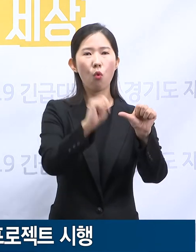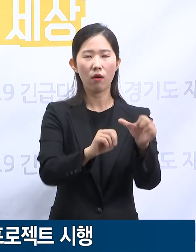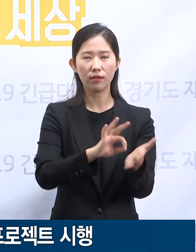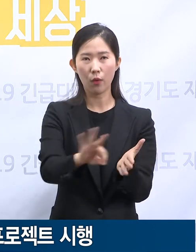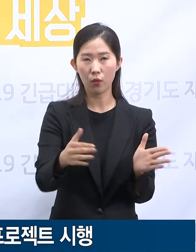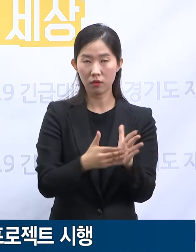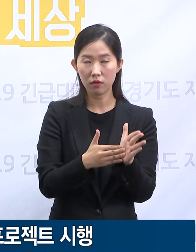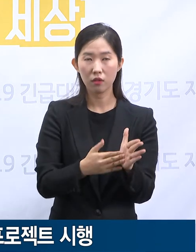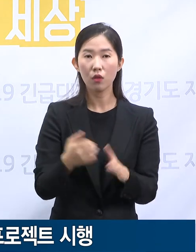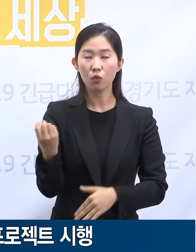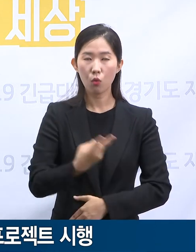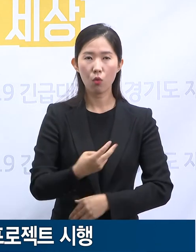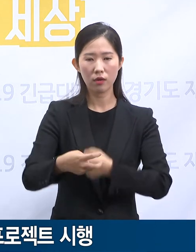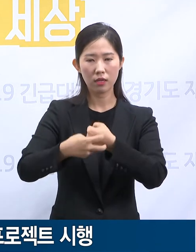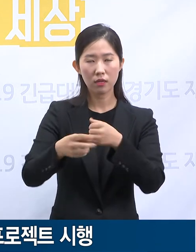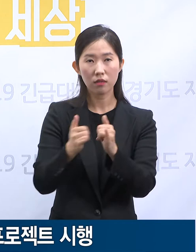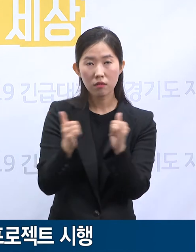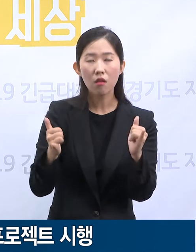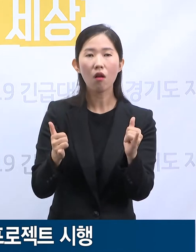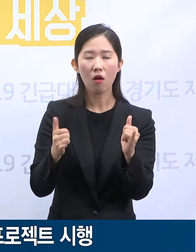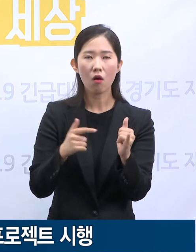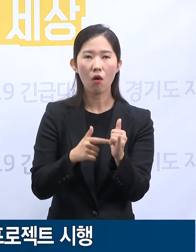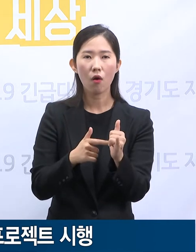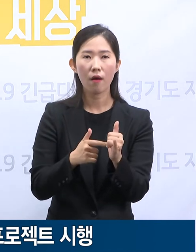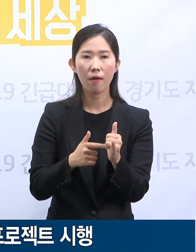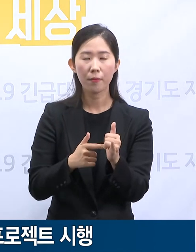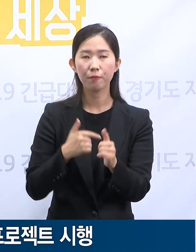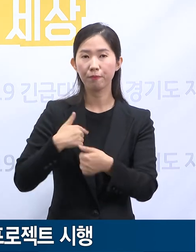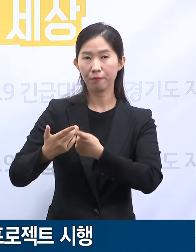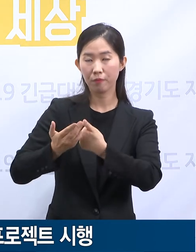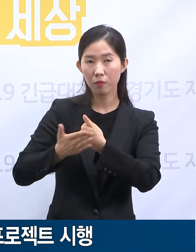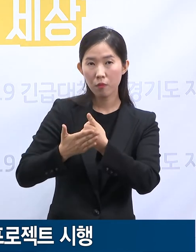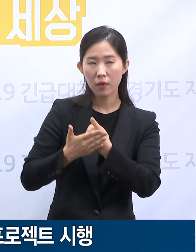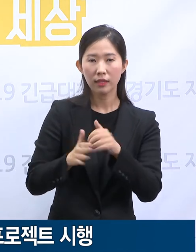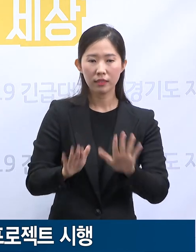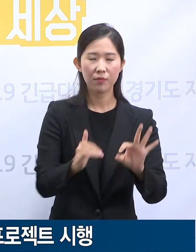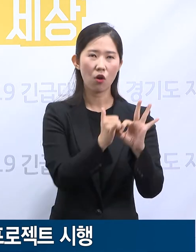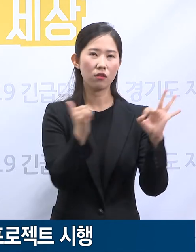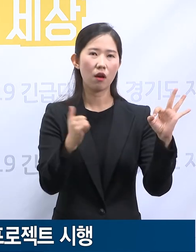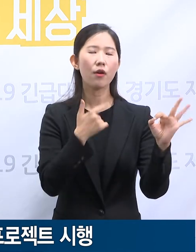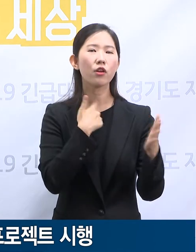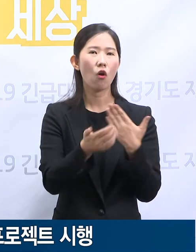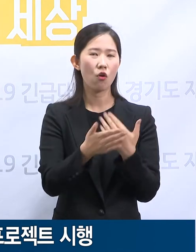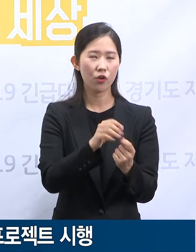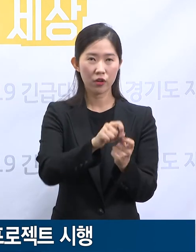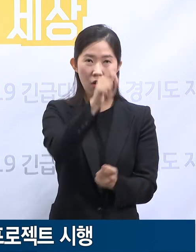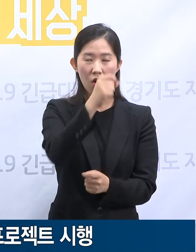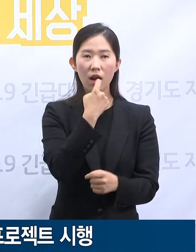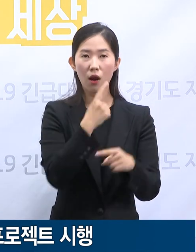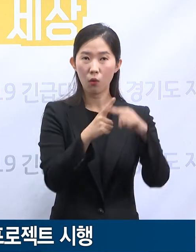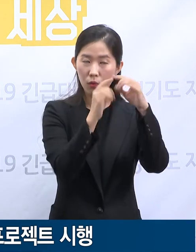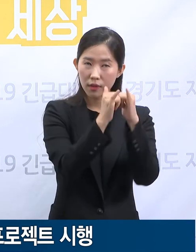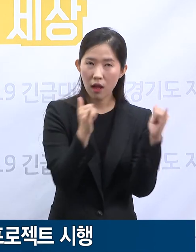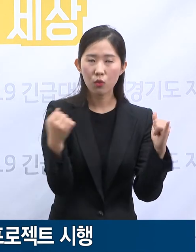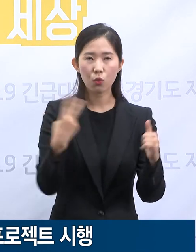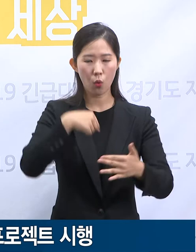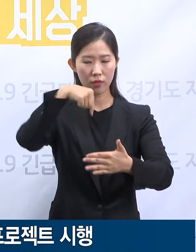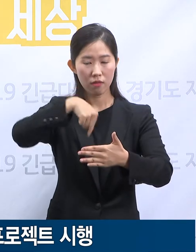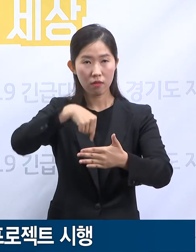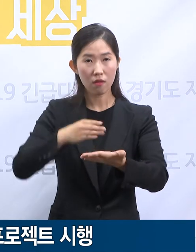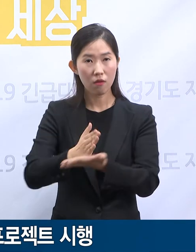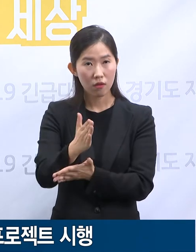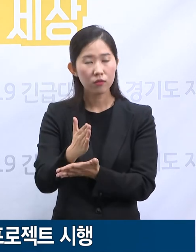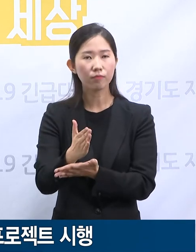관련해서 도의 협조 요청에 응답한 정부는 1차로 10명의 경력 간호사, 1명의 내과 전문의를 전보승사